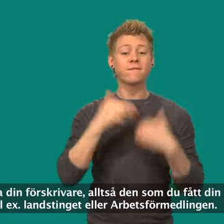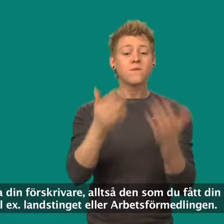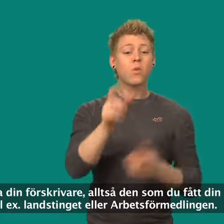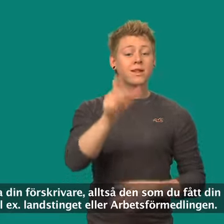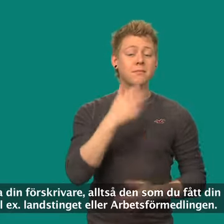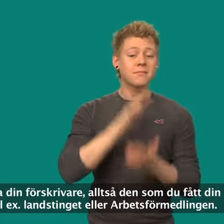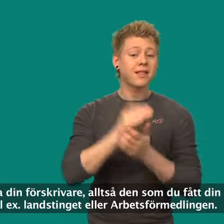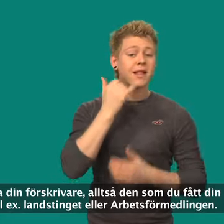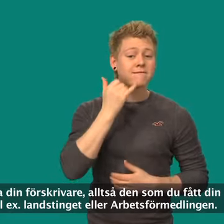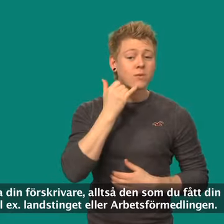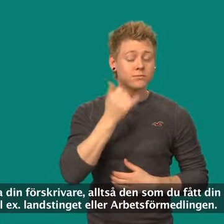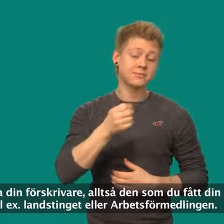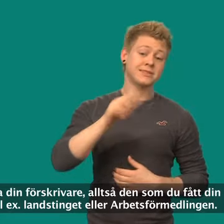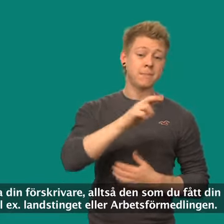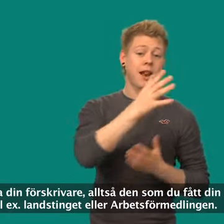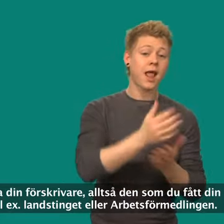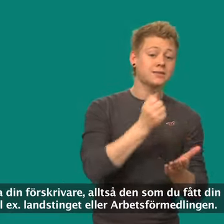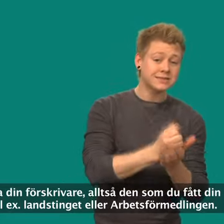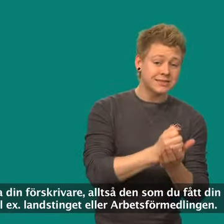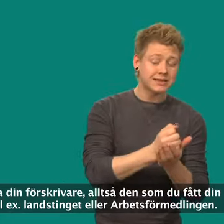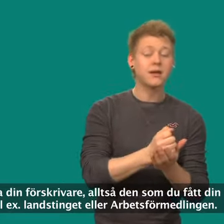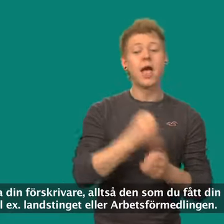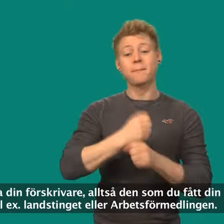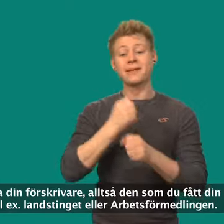utav. Till exempel landstinget eller arbetsförmedlingen.